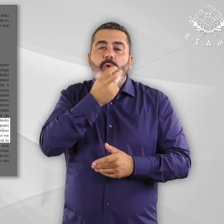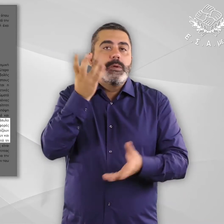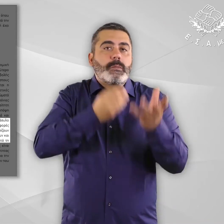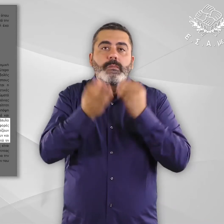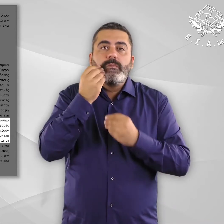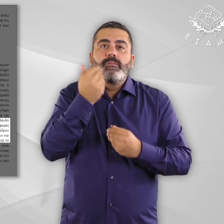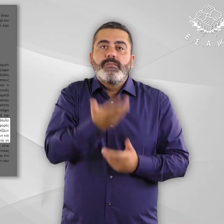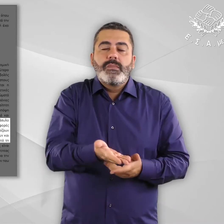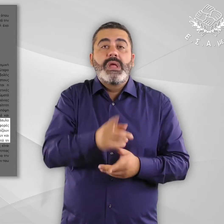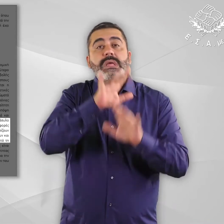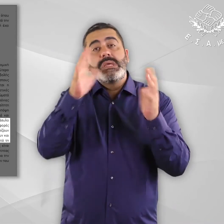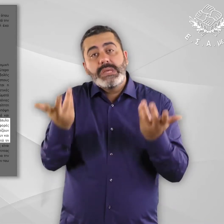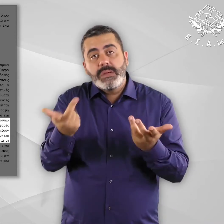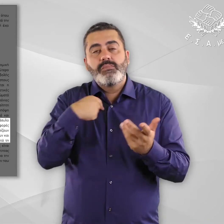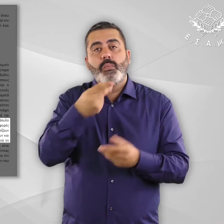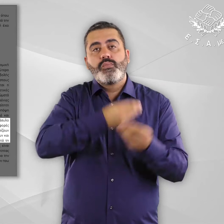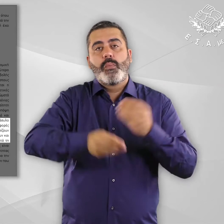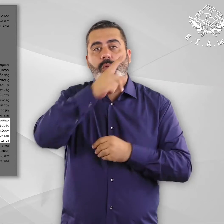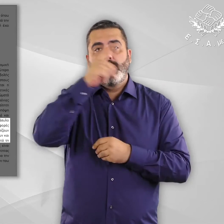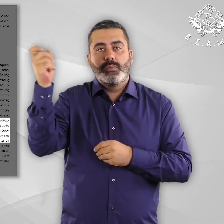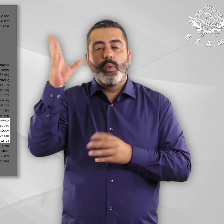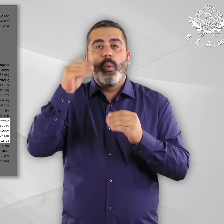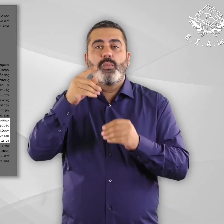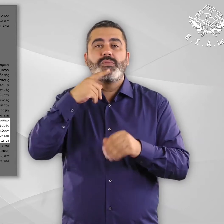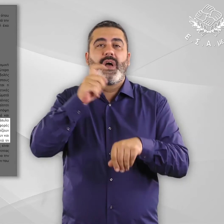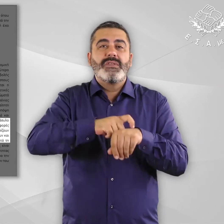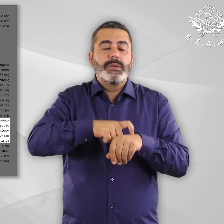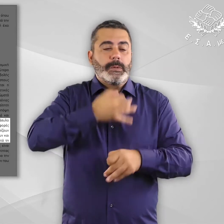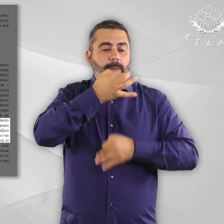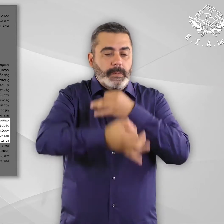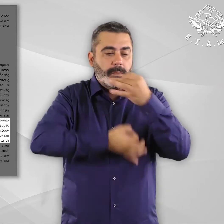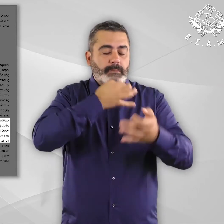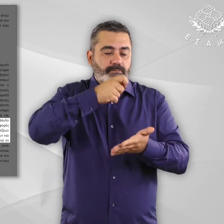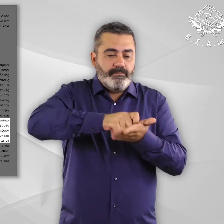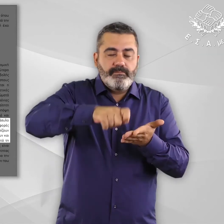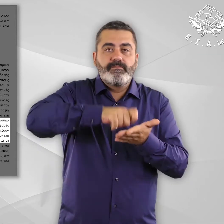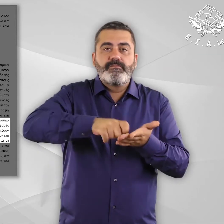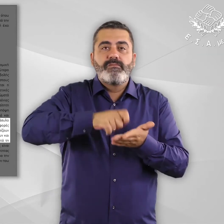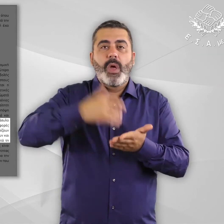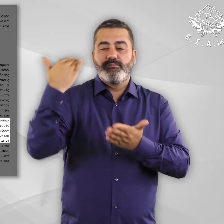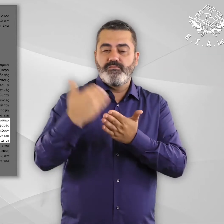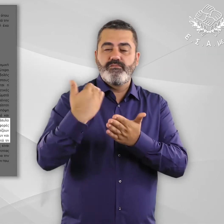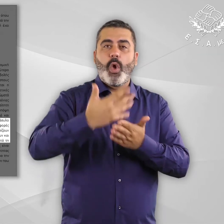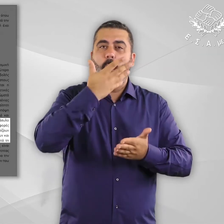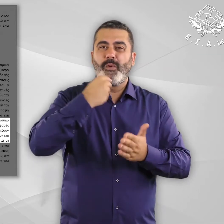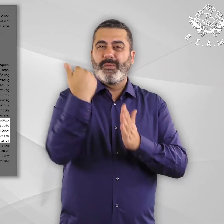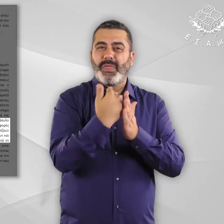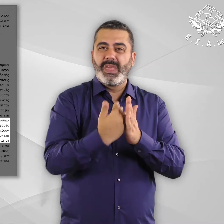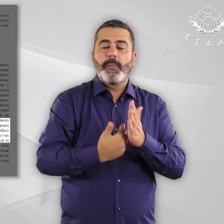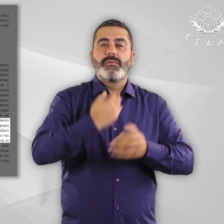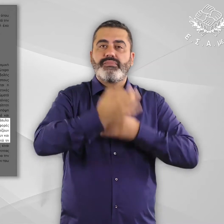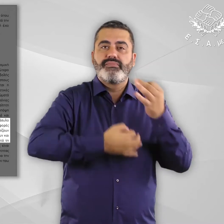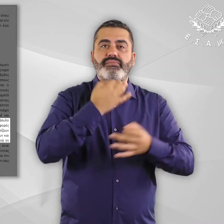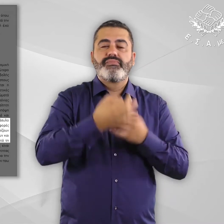πρόσβασης σε πληροφορίες ή μπορεί να αντιμετωπίζουν μεγαλύτερη δυσκολία στο να συγκροτήσουν, να διατυπώσουν και να εκφράσουν με